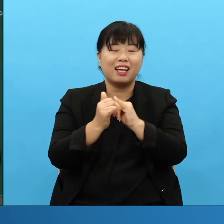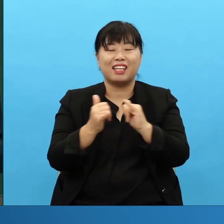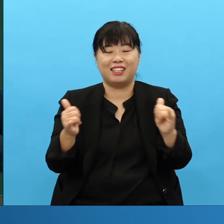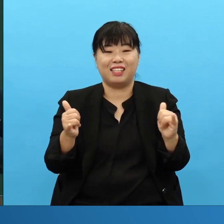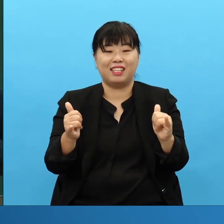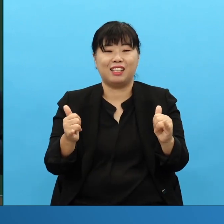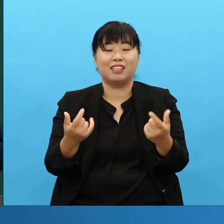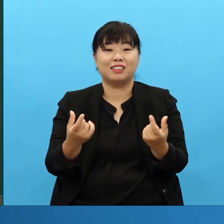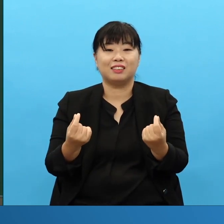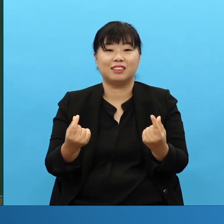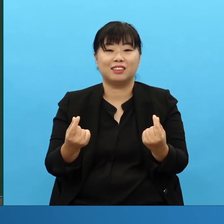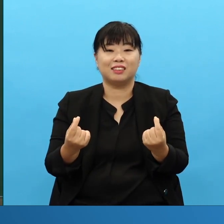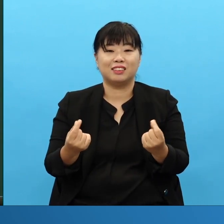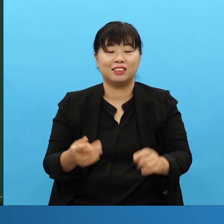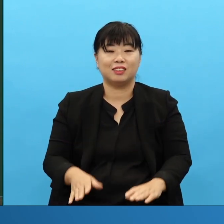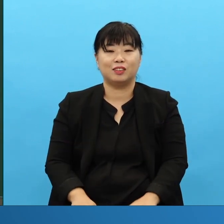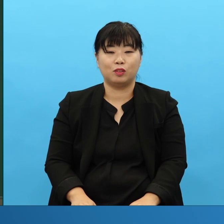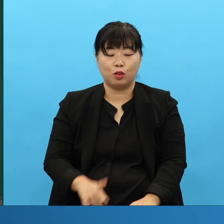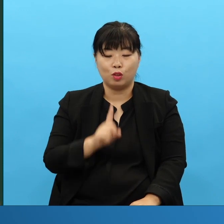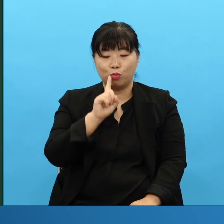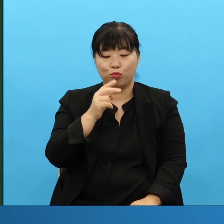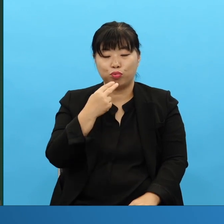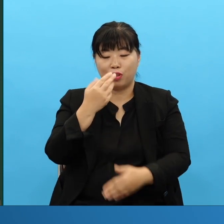물론 여러분 남은 자니까 순례자가 되겠죠